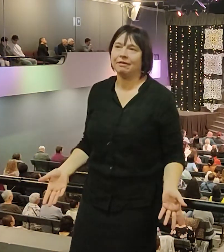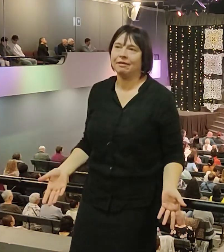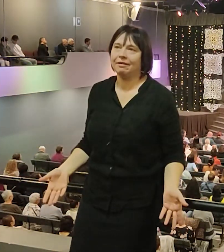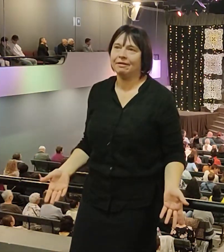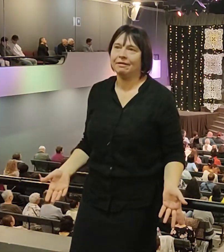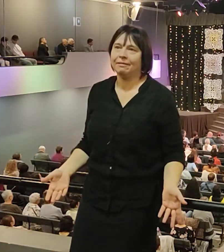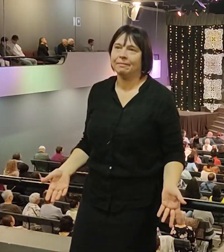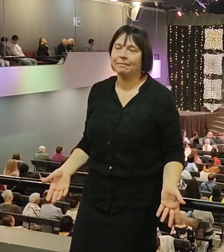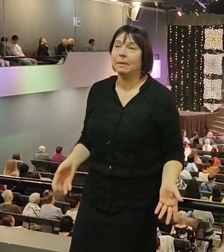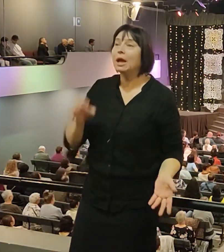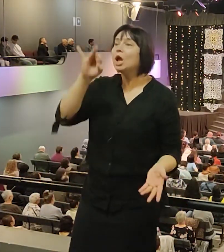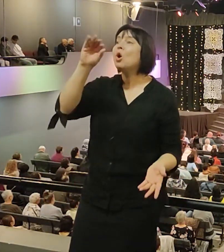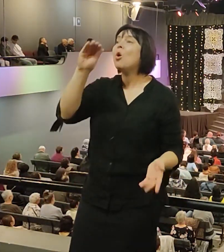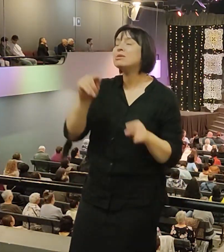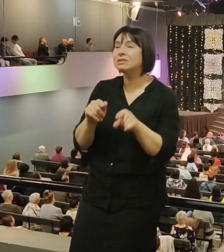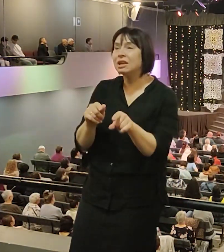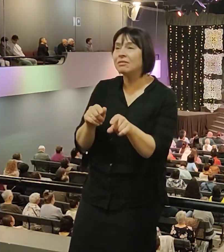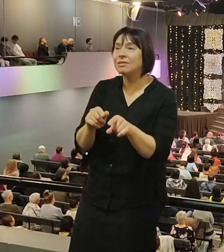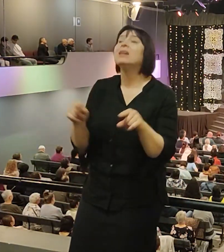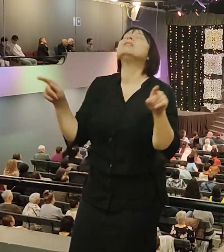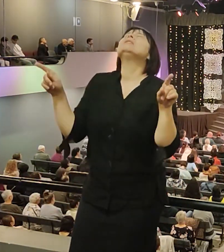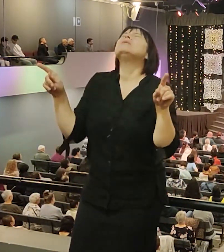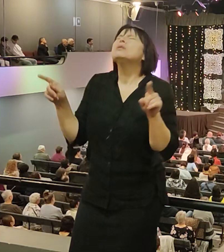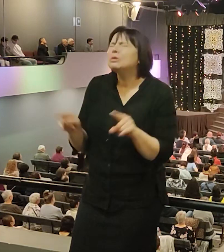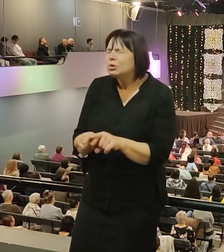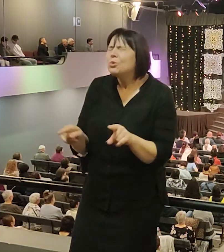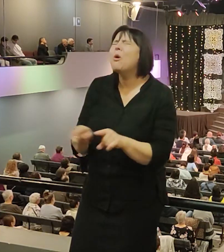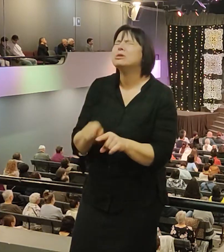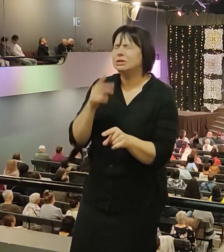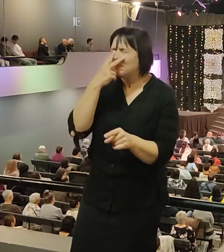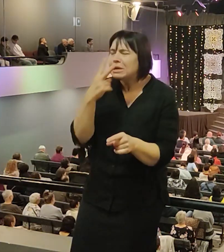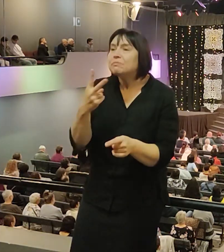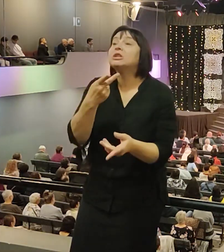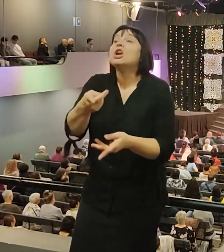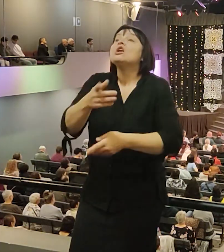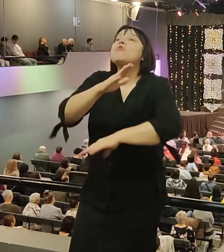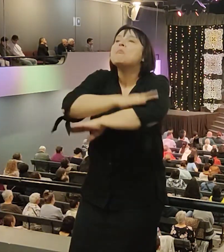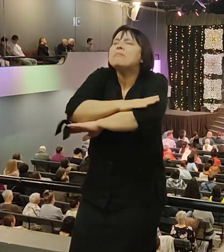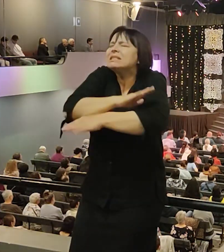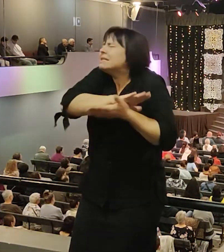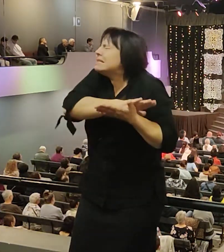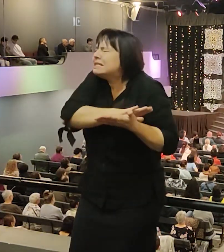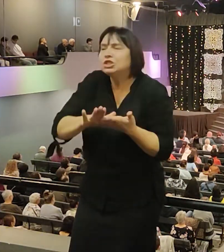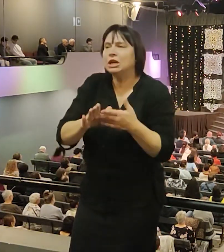Друзья, чистота пред Богом, это большой вызов и большое дело. Матфея 5,8.